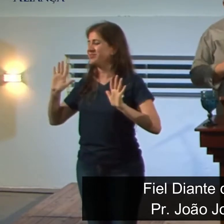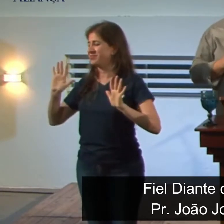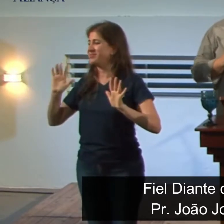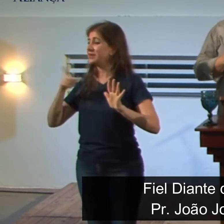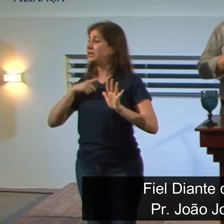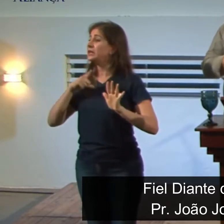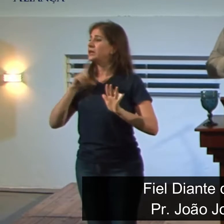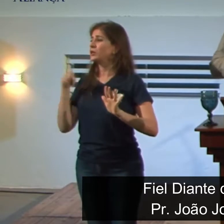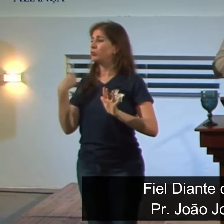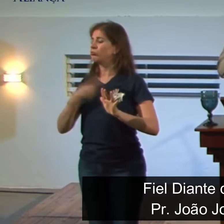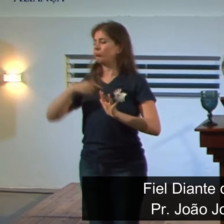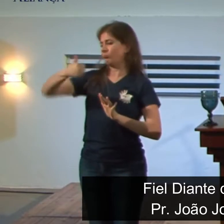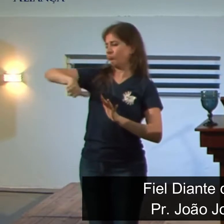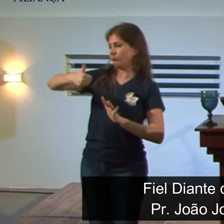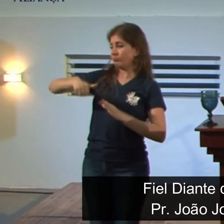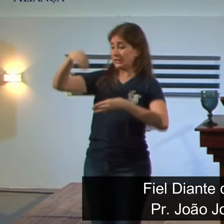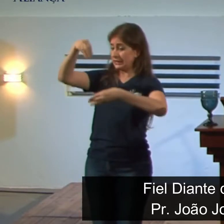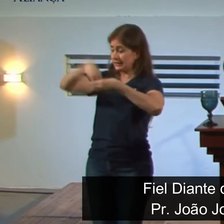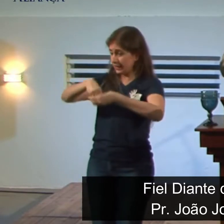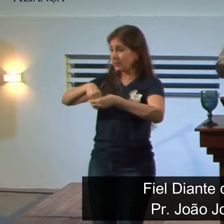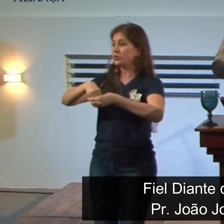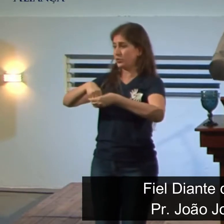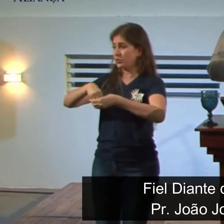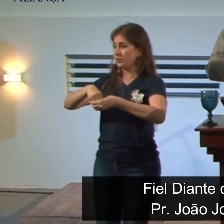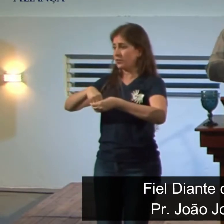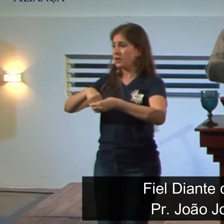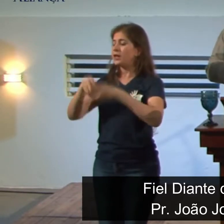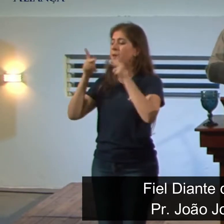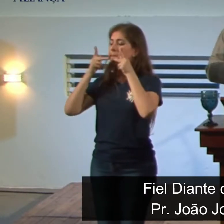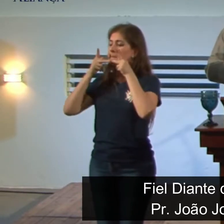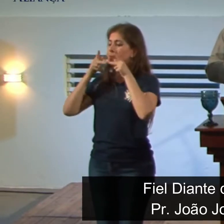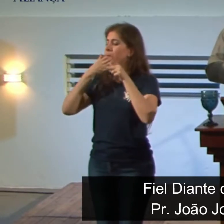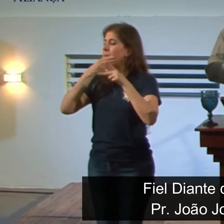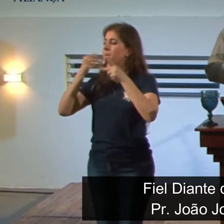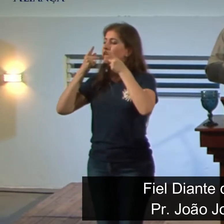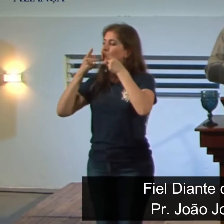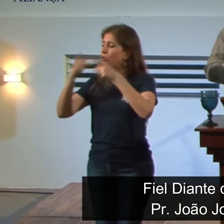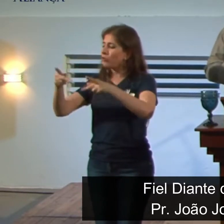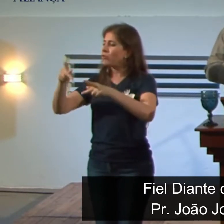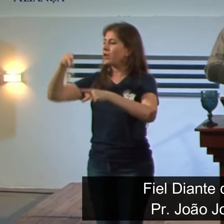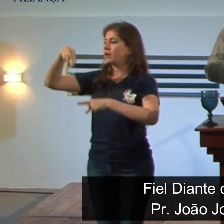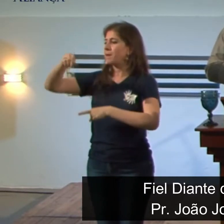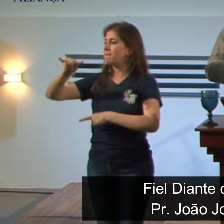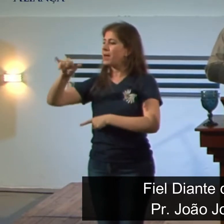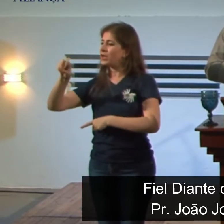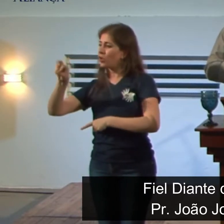como dentro dessa divisão chamada de profetas maiores.